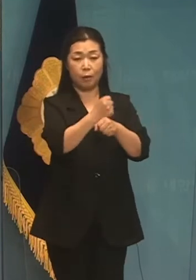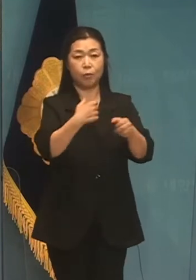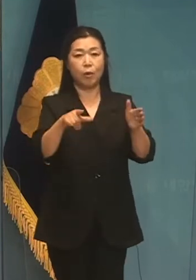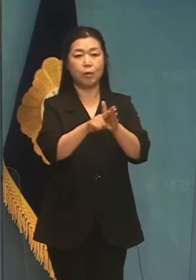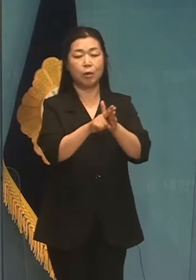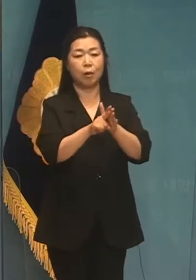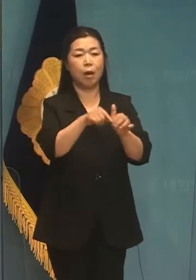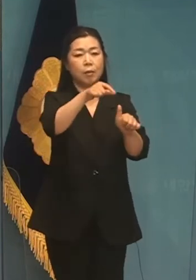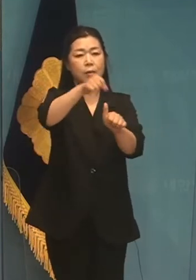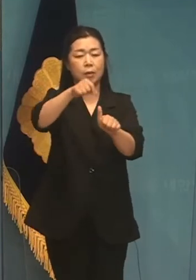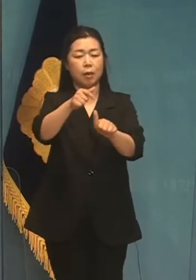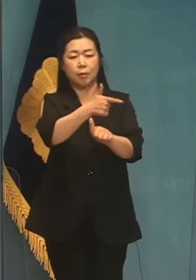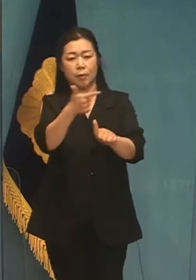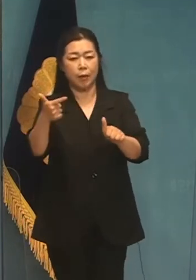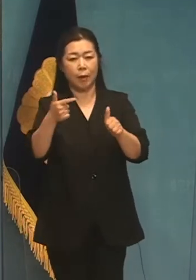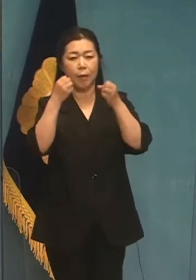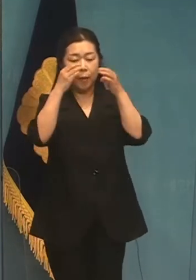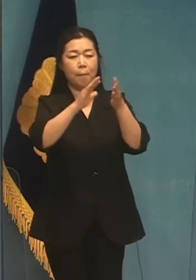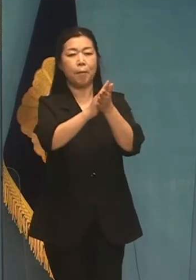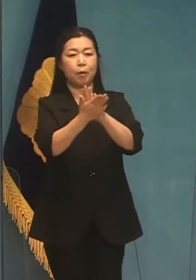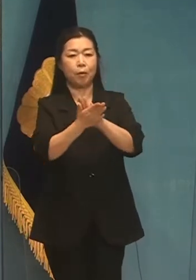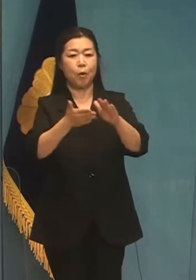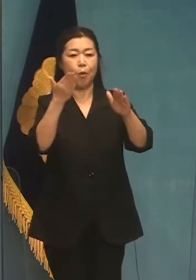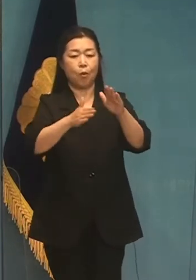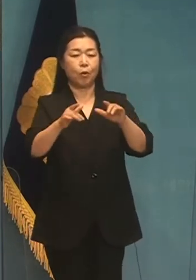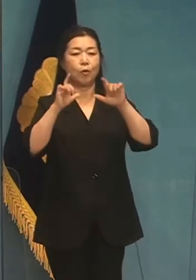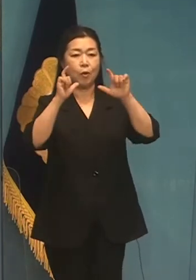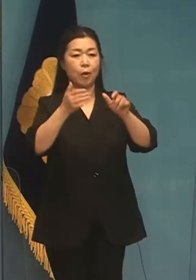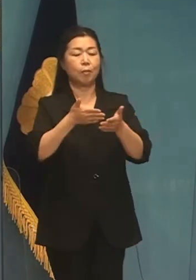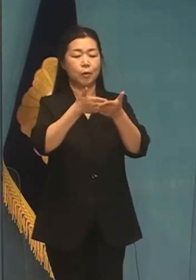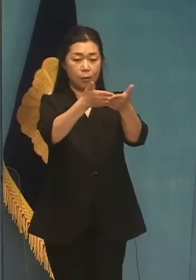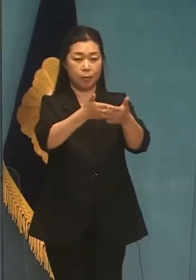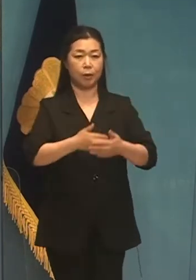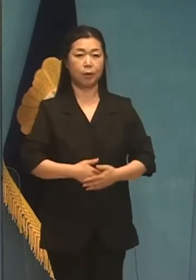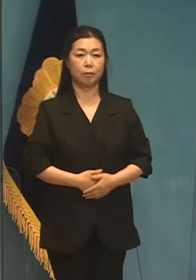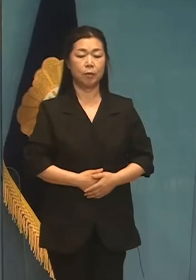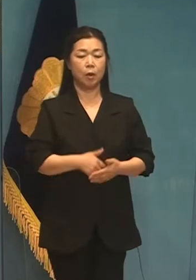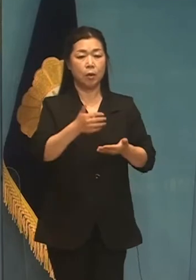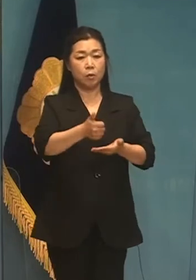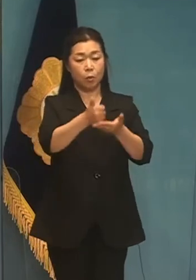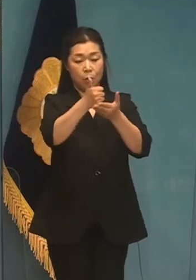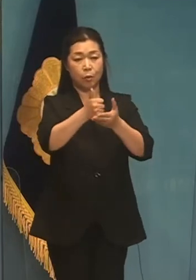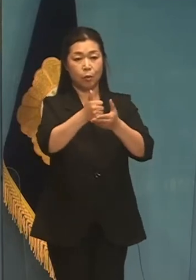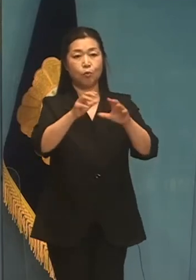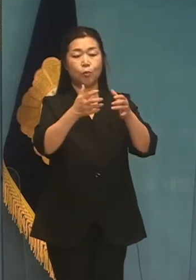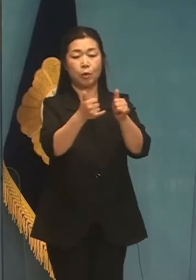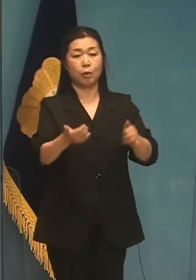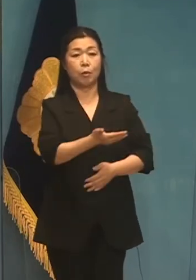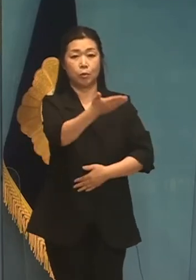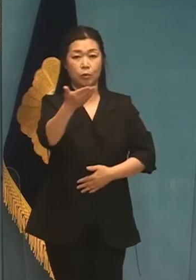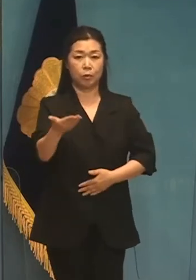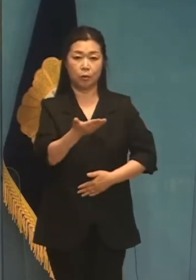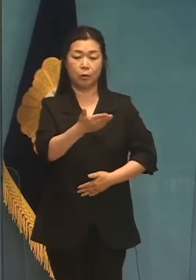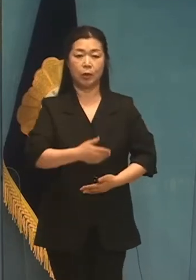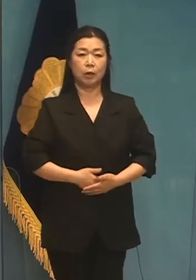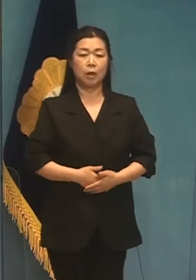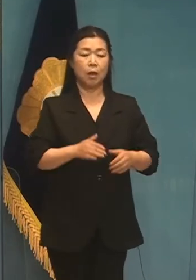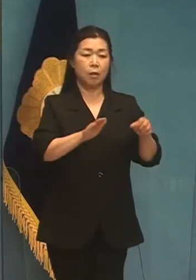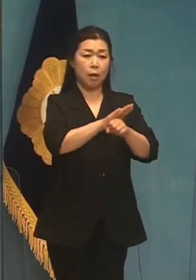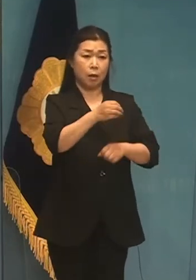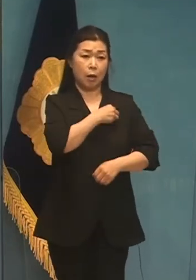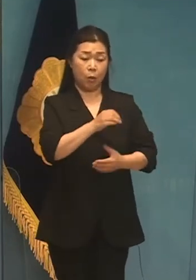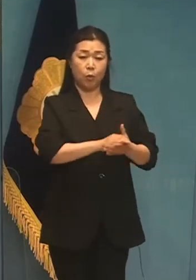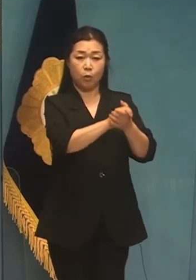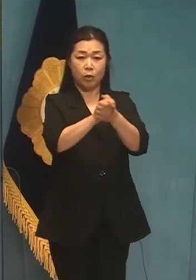인사대통평 공동선언을 제안합니다. 존경하는 국민 여러분, 사랑하는